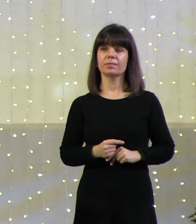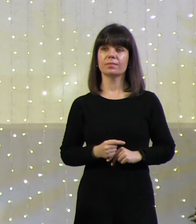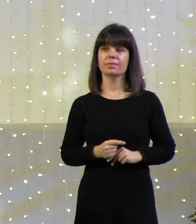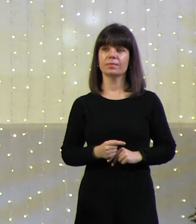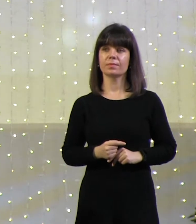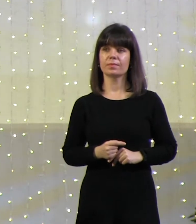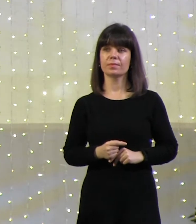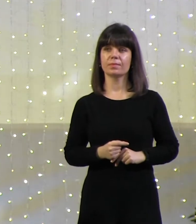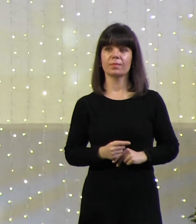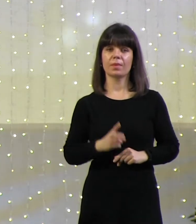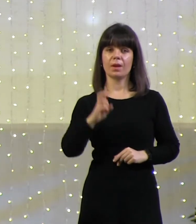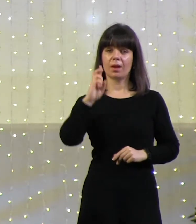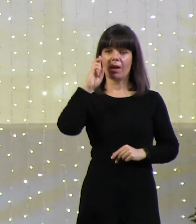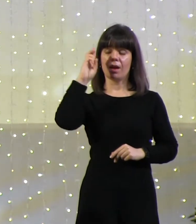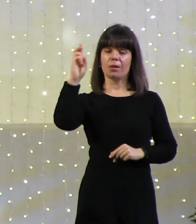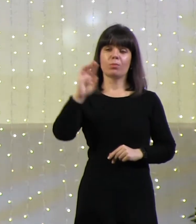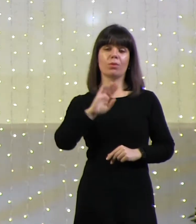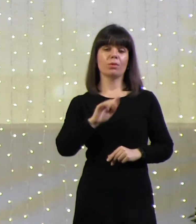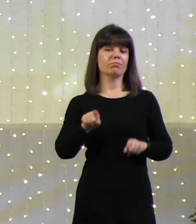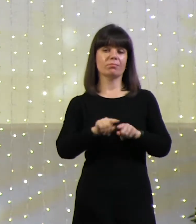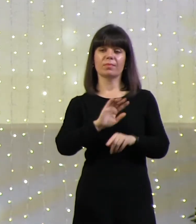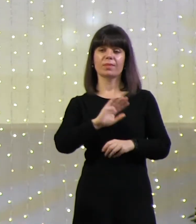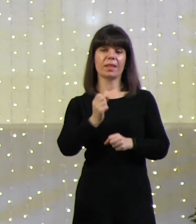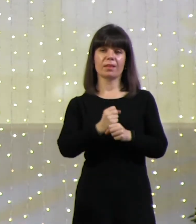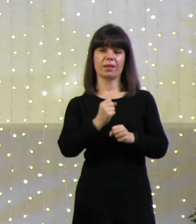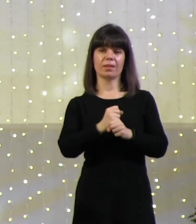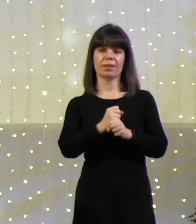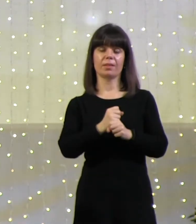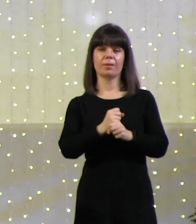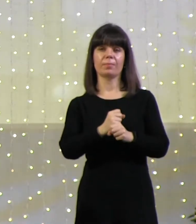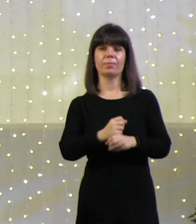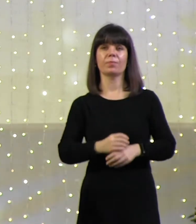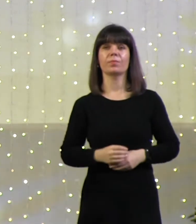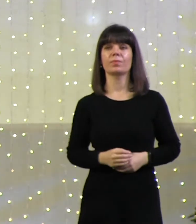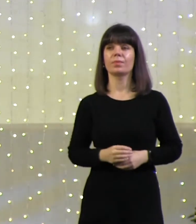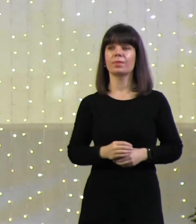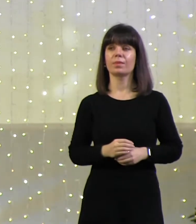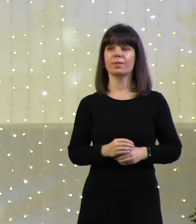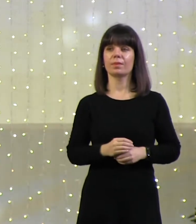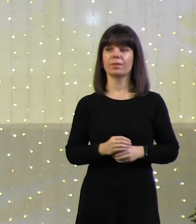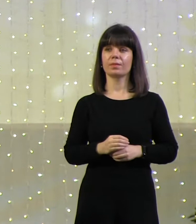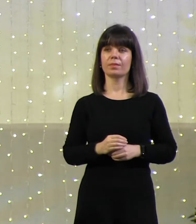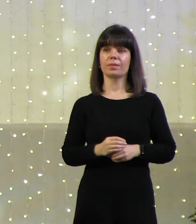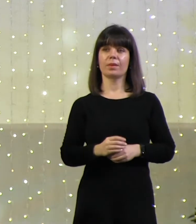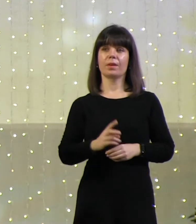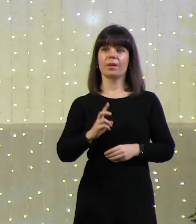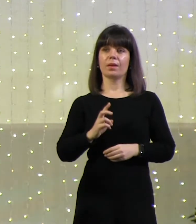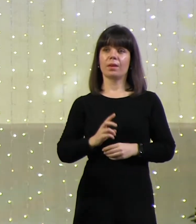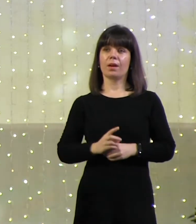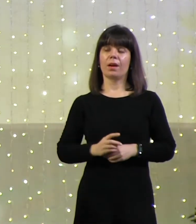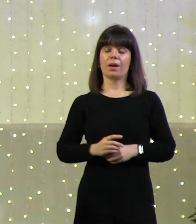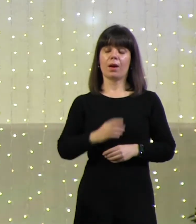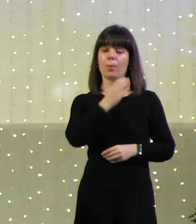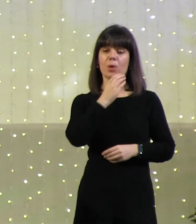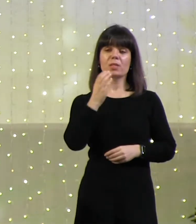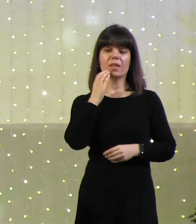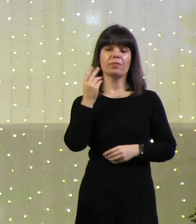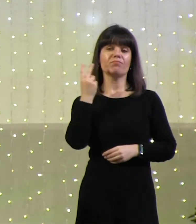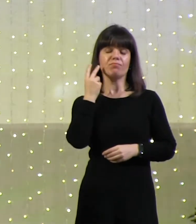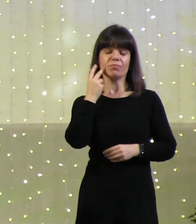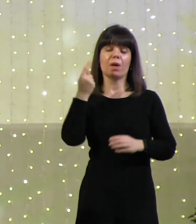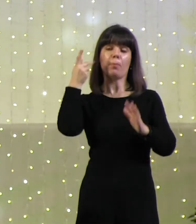Нет, Бог так не выводил Израиль из Египта. И Моисей не ставил в ситуацию, когда Моисей не понимал, что делать.